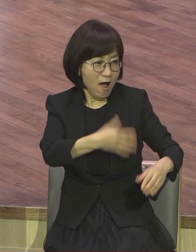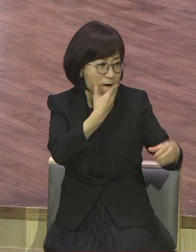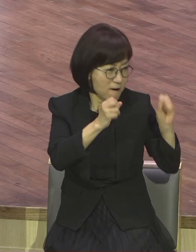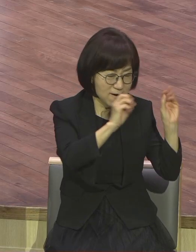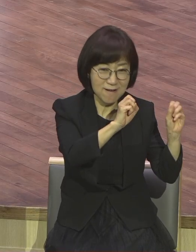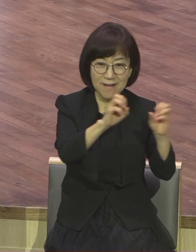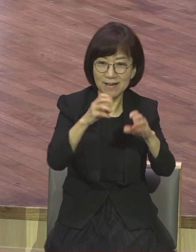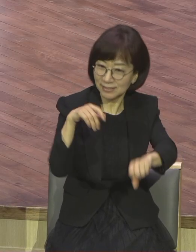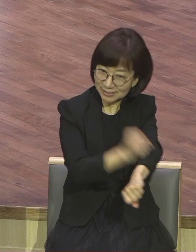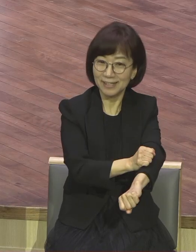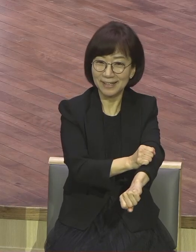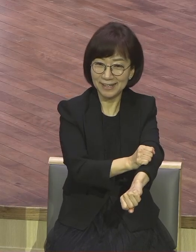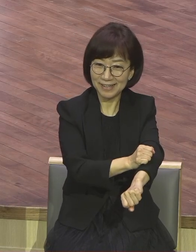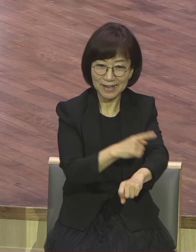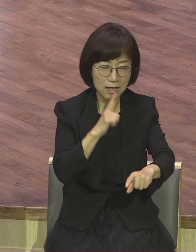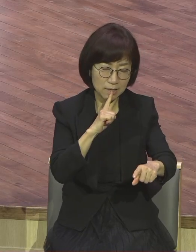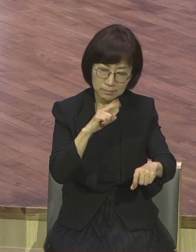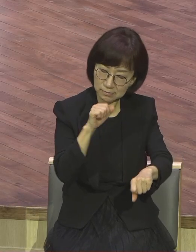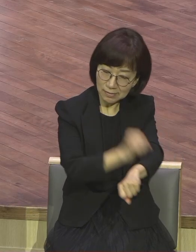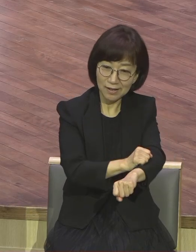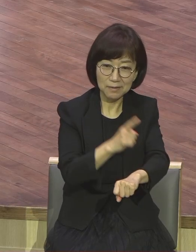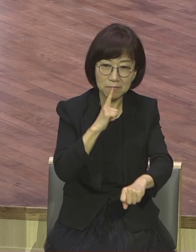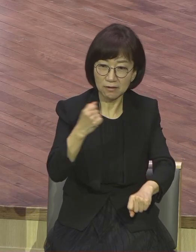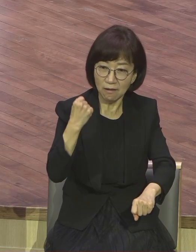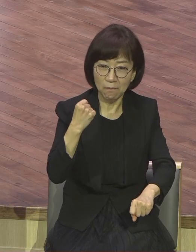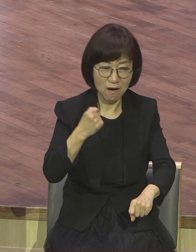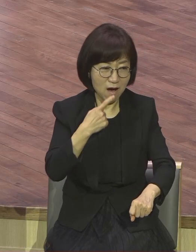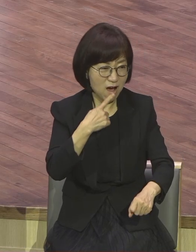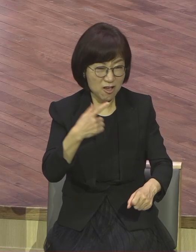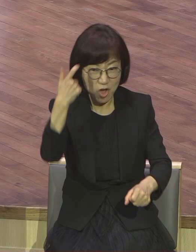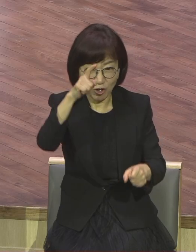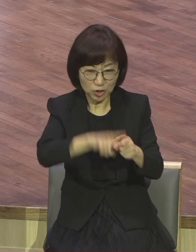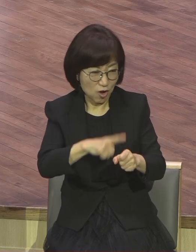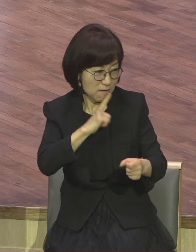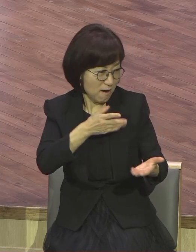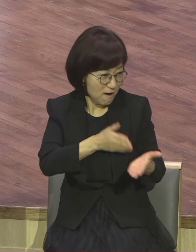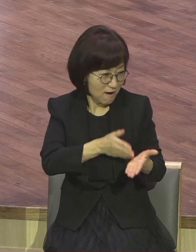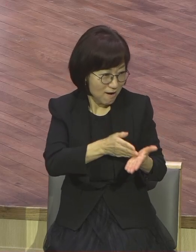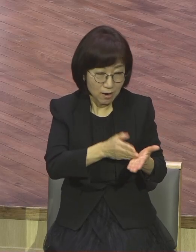데 가서 말하면 얼마나 말을 잘하는지 확 알아듣지도 못한 처음 듣는 말을 확 하니까요.